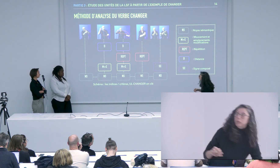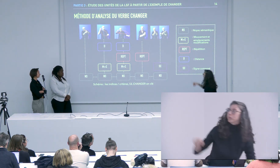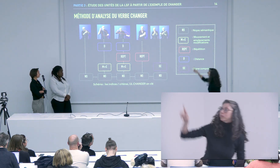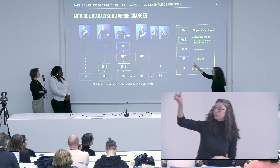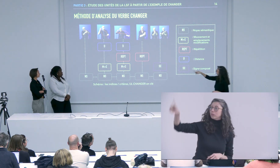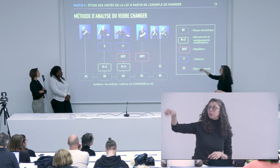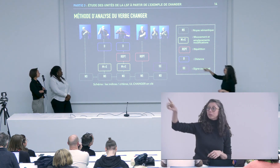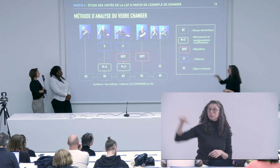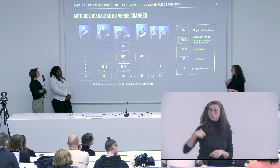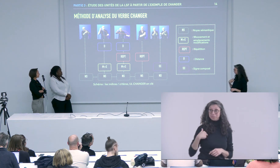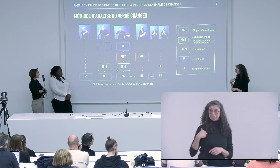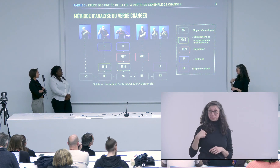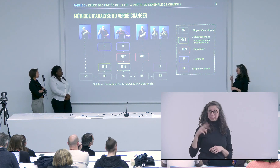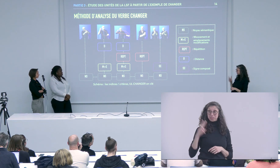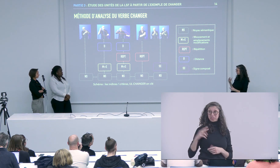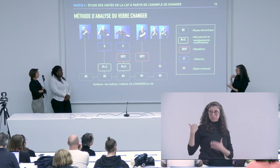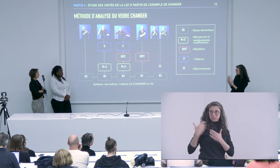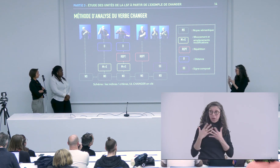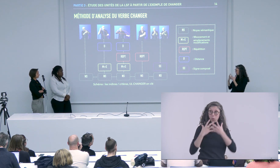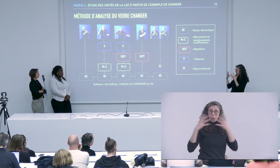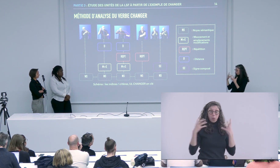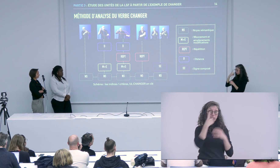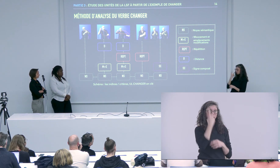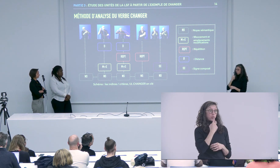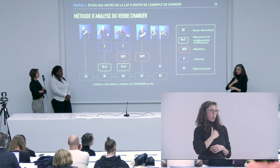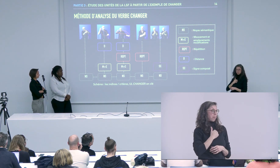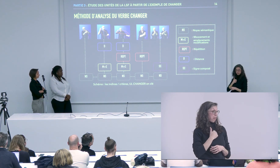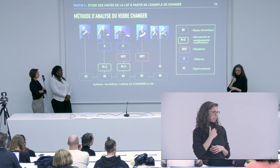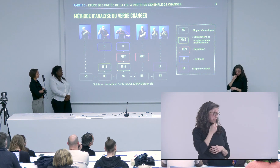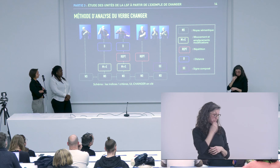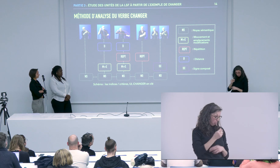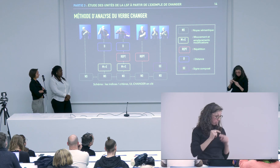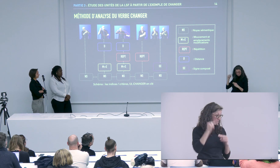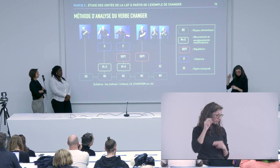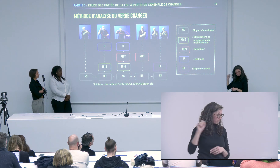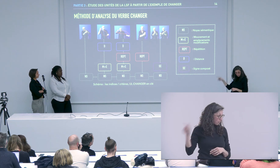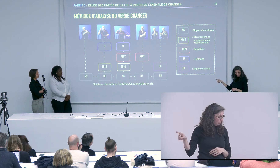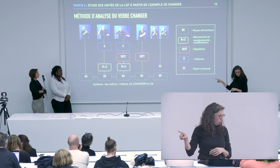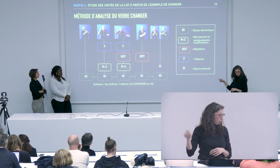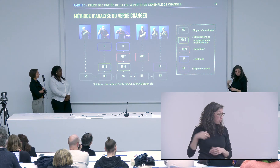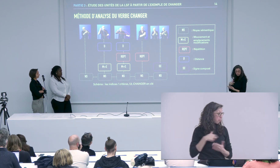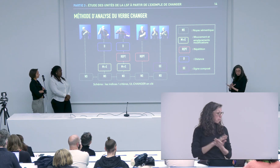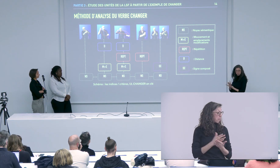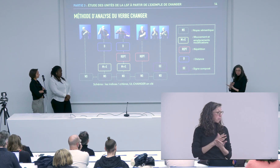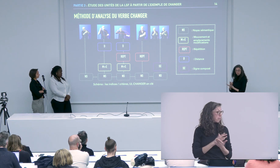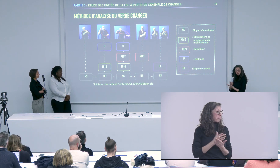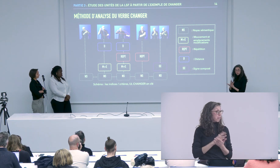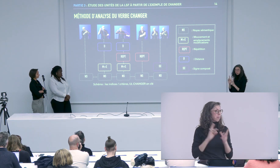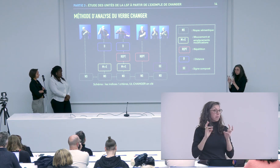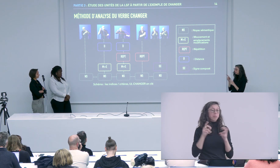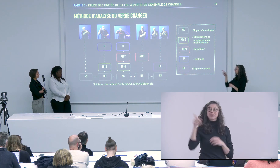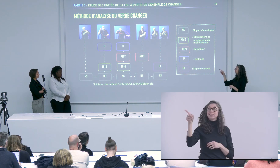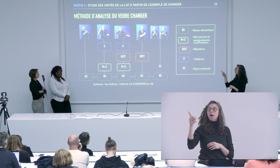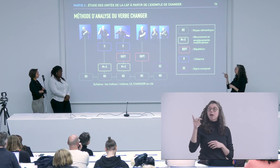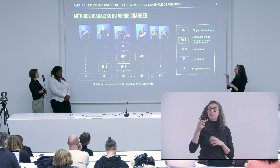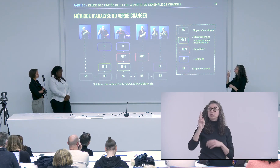montrer les différents niveaux comme j'ai montré là sur cette diapositive j'ai établi ça est-ce que ces niveaux sont les bons